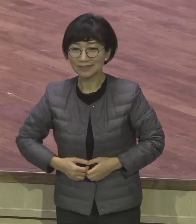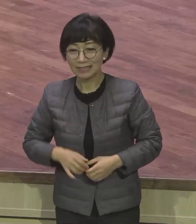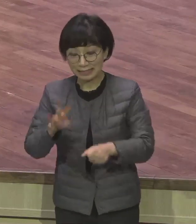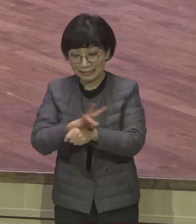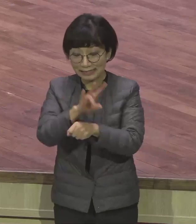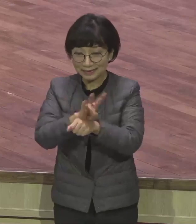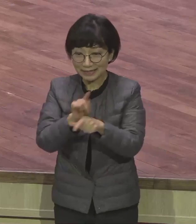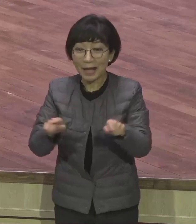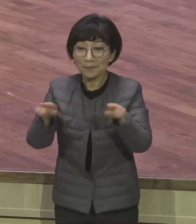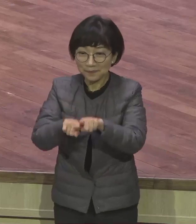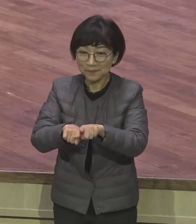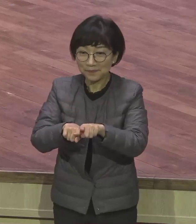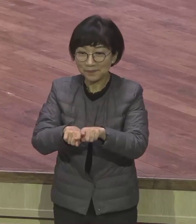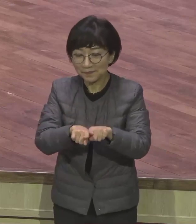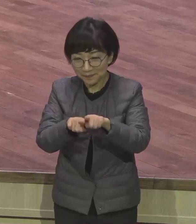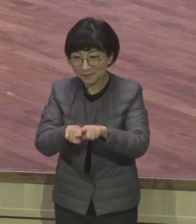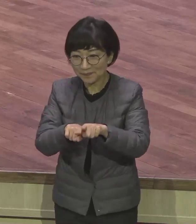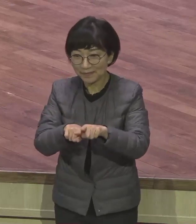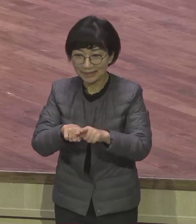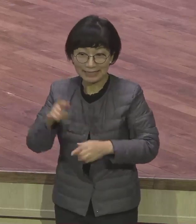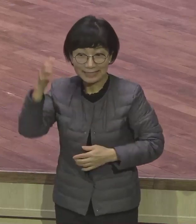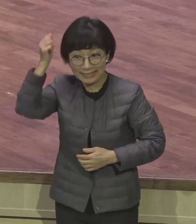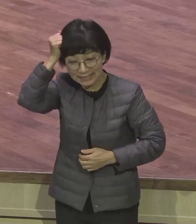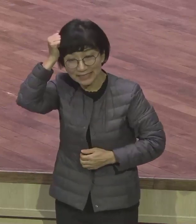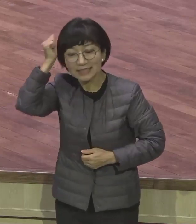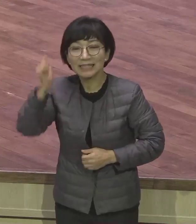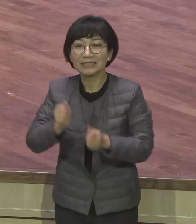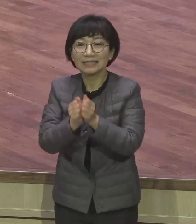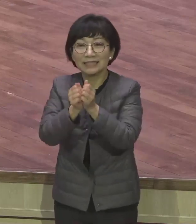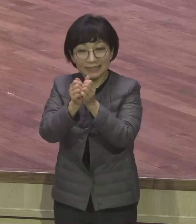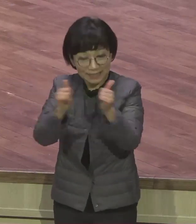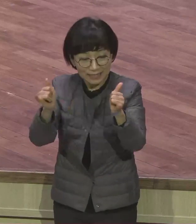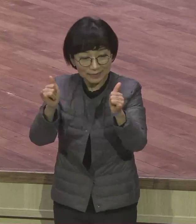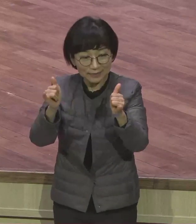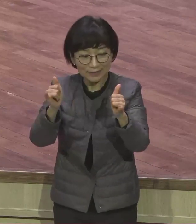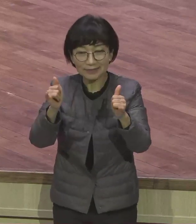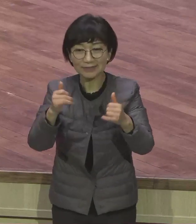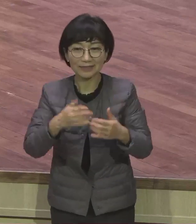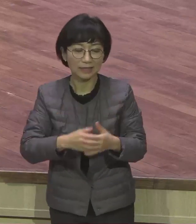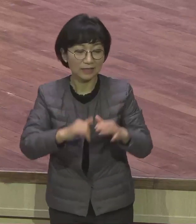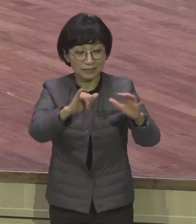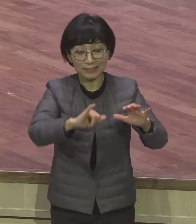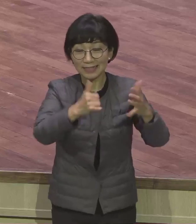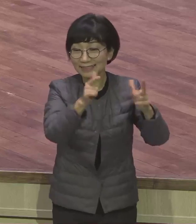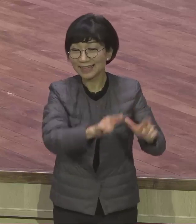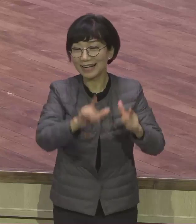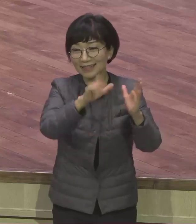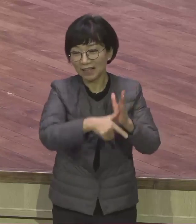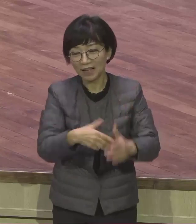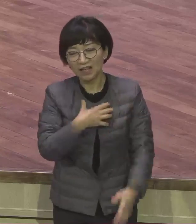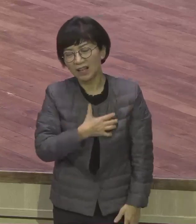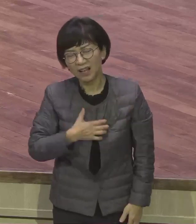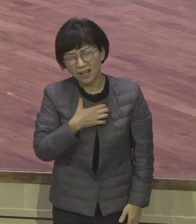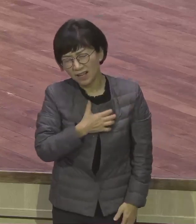인마누엘의 비밀을 누리는 사람은 이 땅에 살면서 염려 걱정할 이유가 없어요